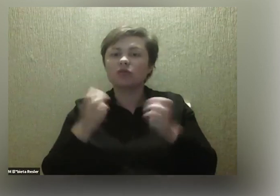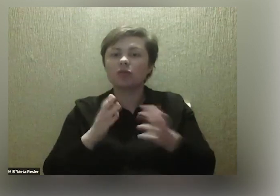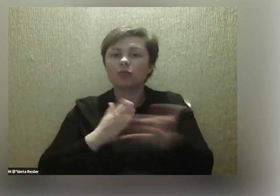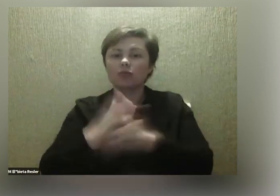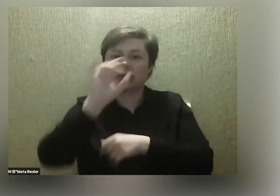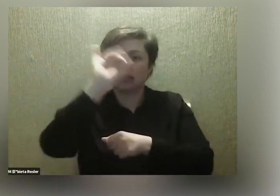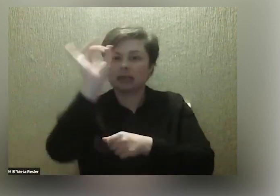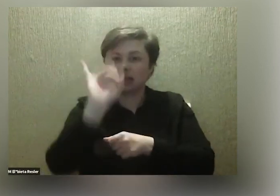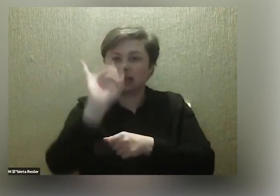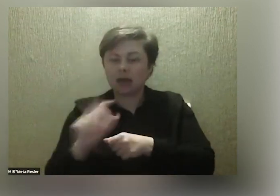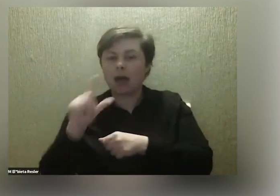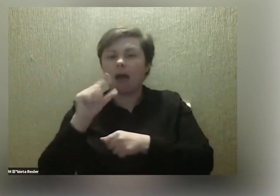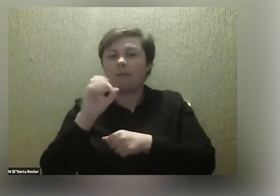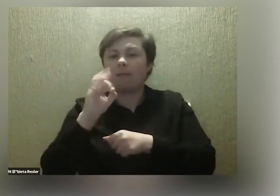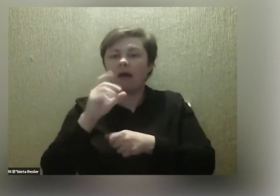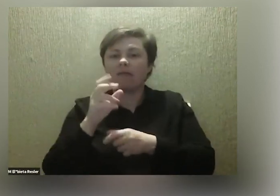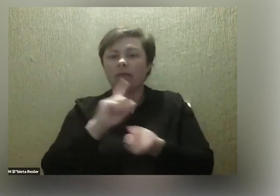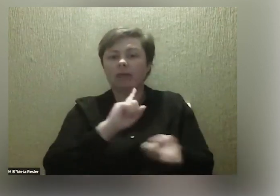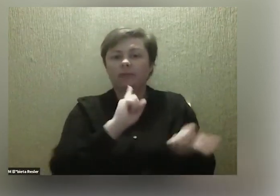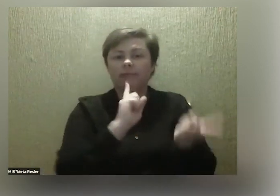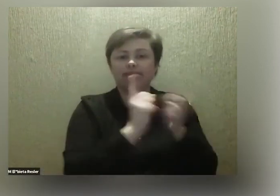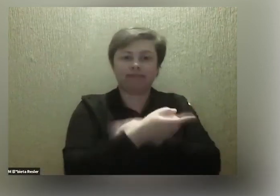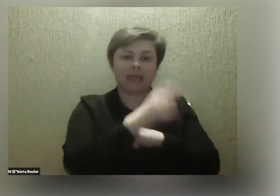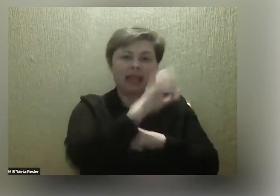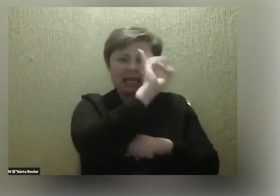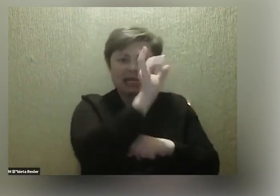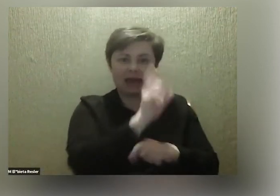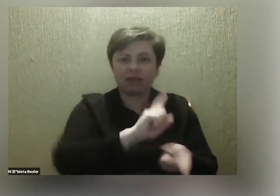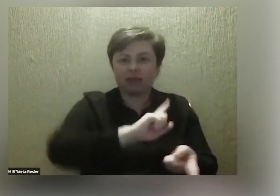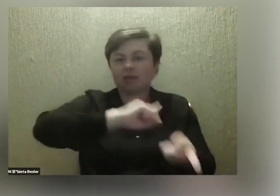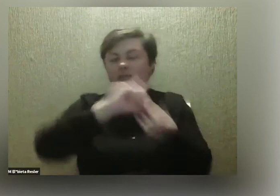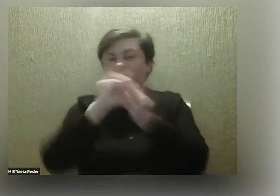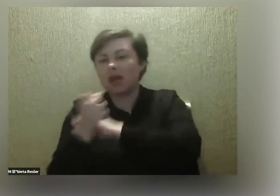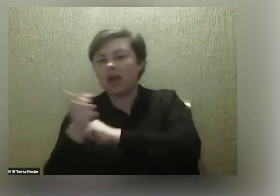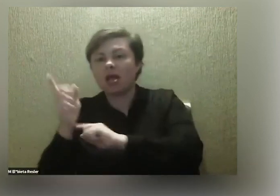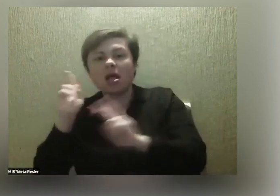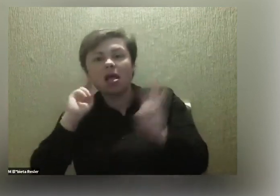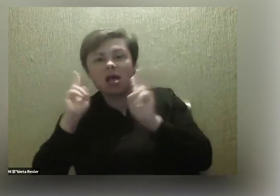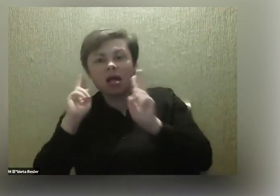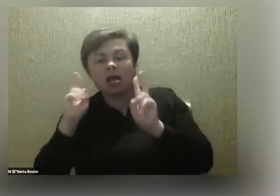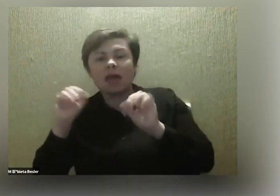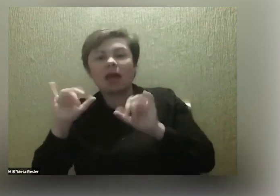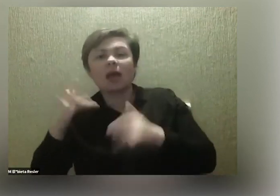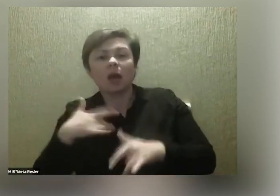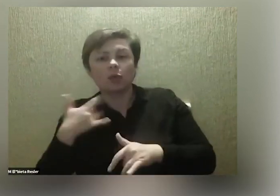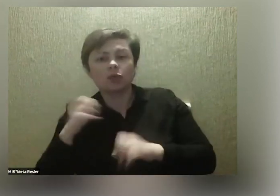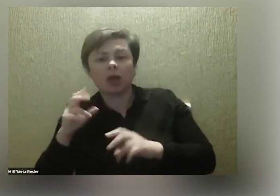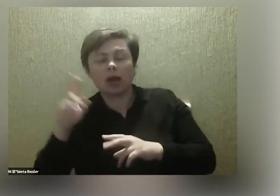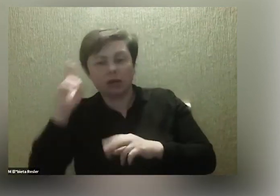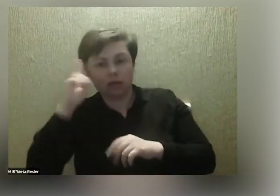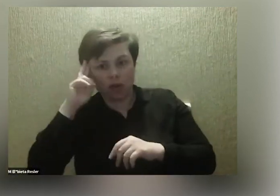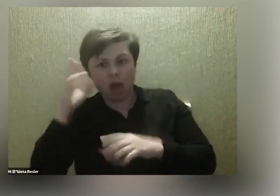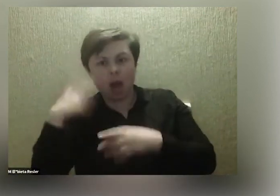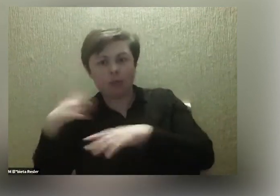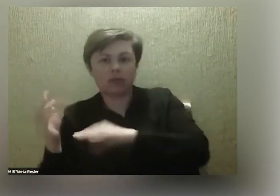Paweł przetwarzał grafikę na dźwięk według tego, jak to czuł, jak to rozumiał. My to układaliśmy, a